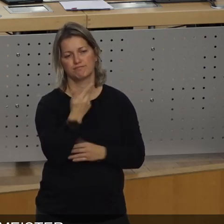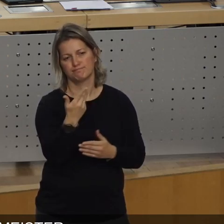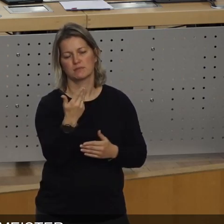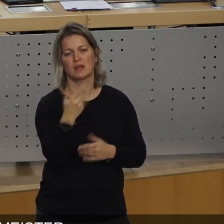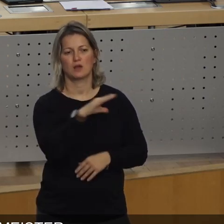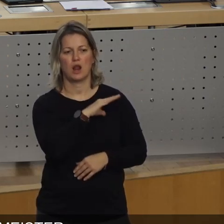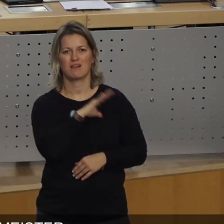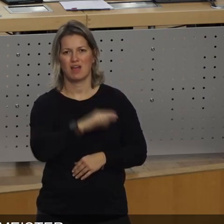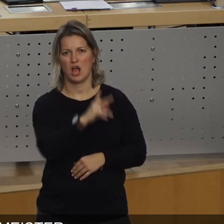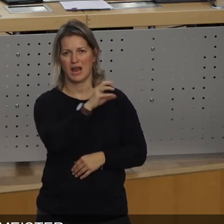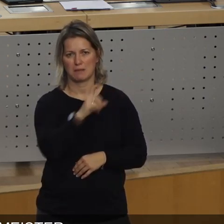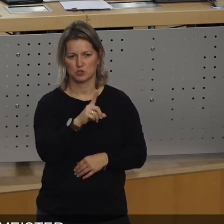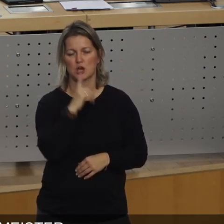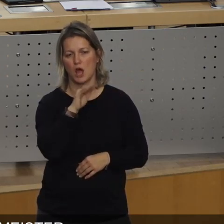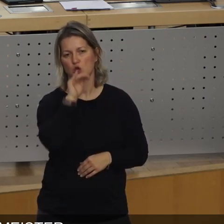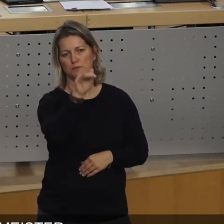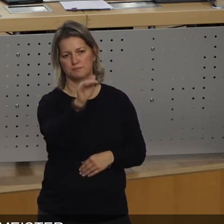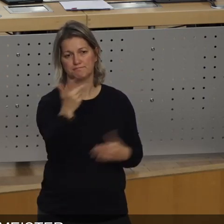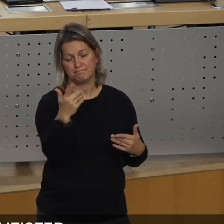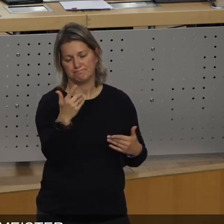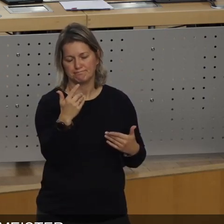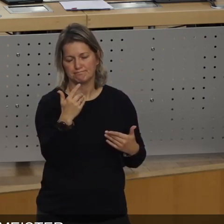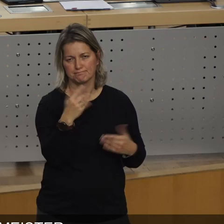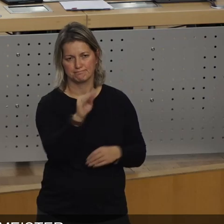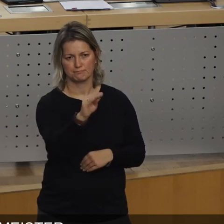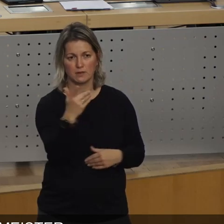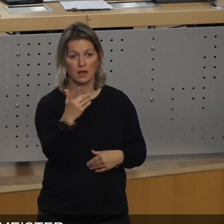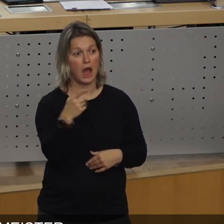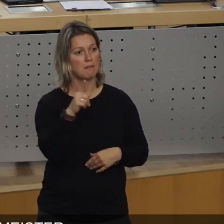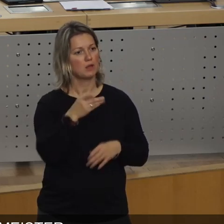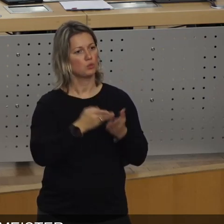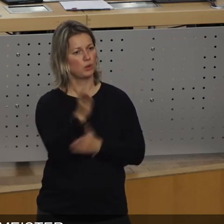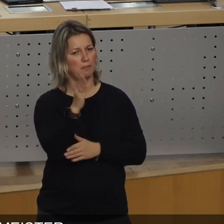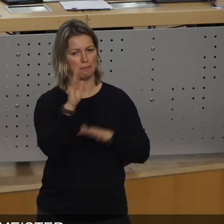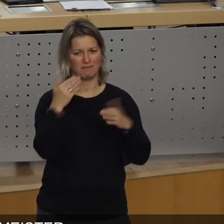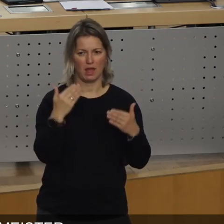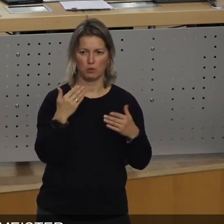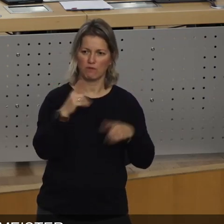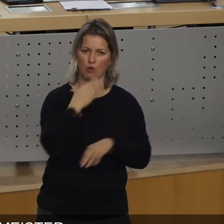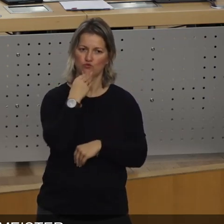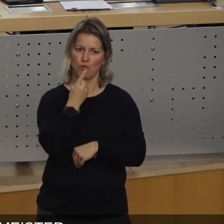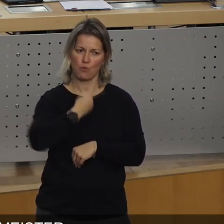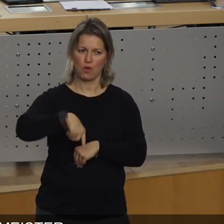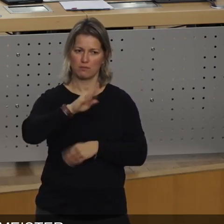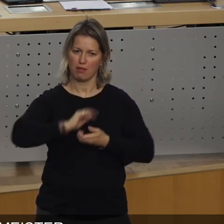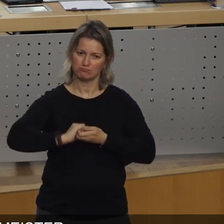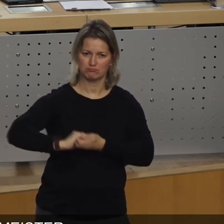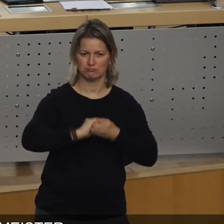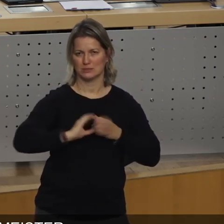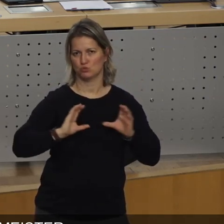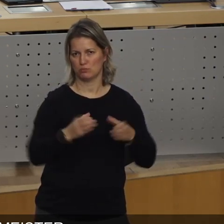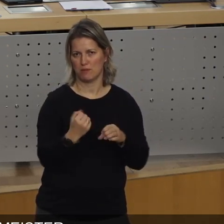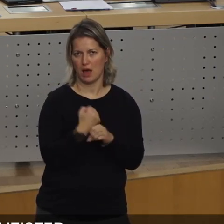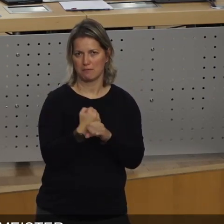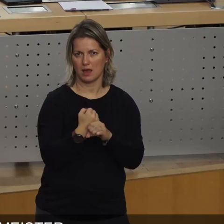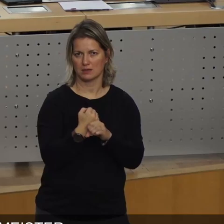Kollegin Frau Klepsch richten. Ich sage mal, uns hat diese Bewerbung zusammengeschweißt, hat auch Spaß gemacht, zusammenzuarbeiten und ich sage das ganz bewusst, weil